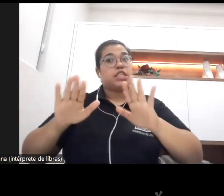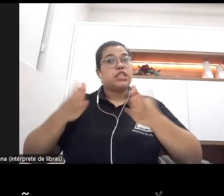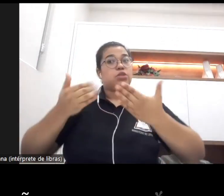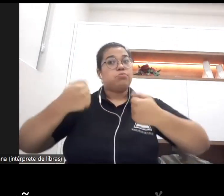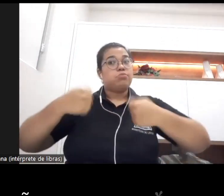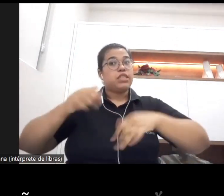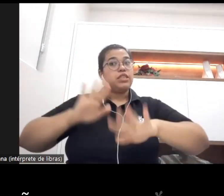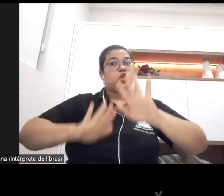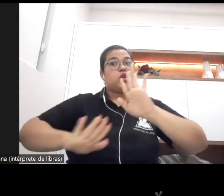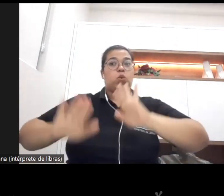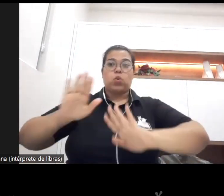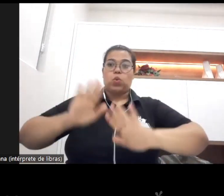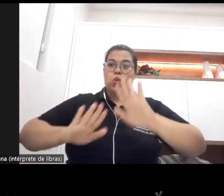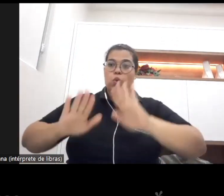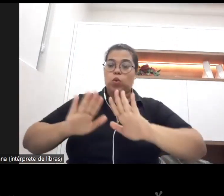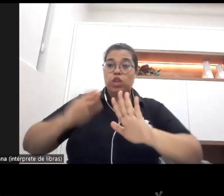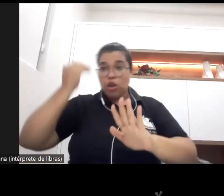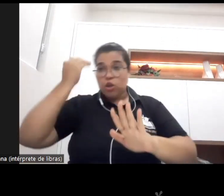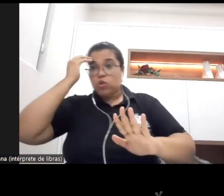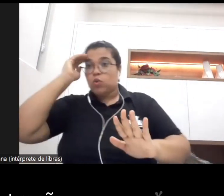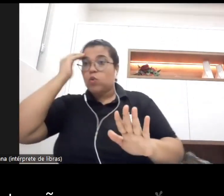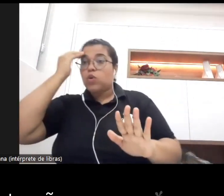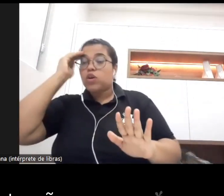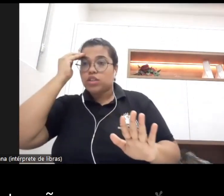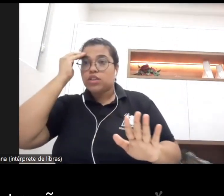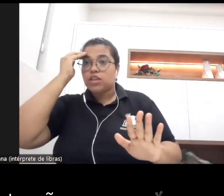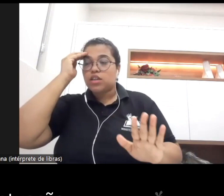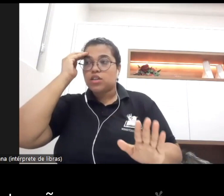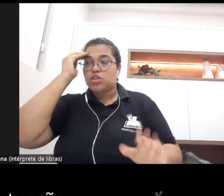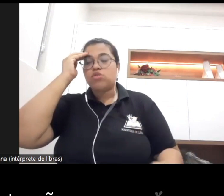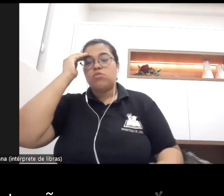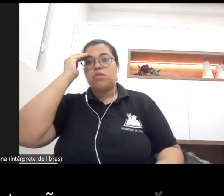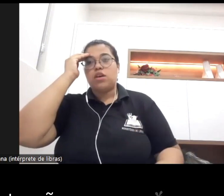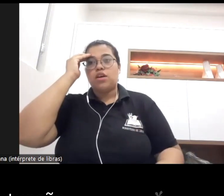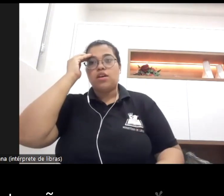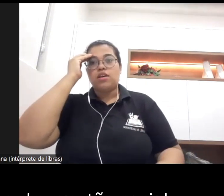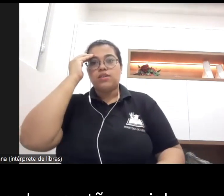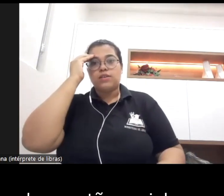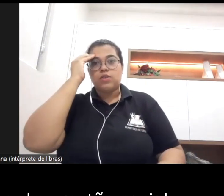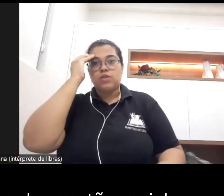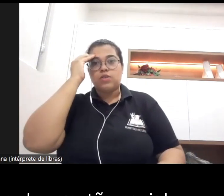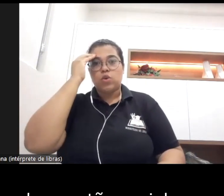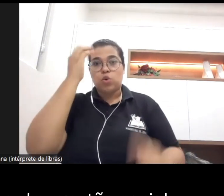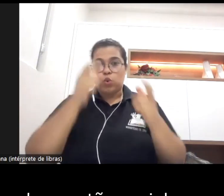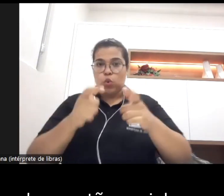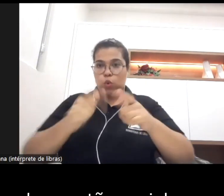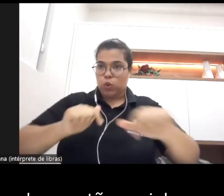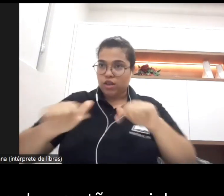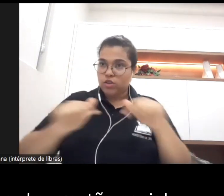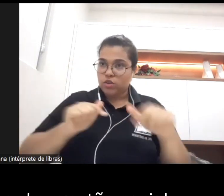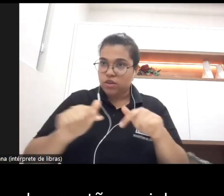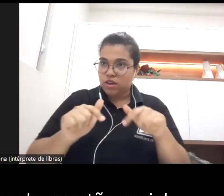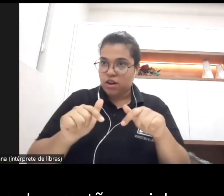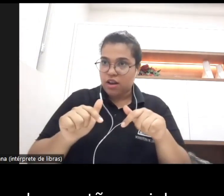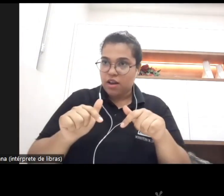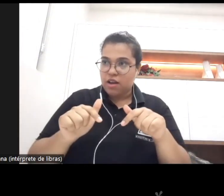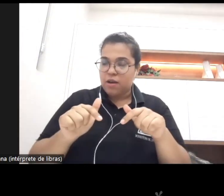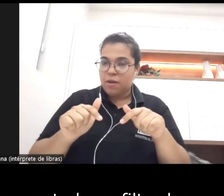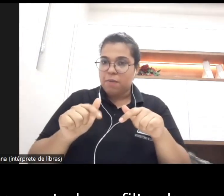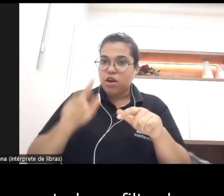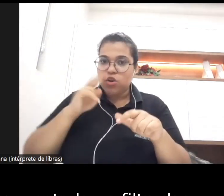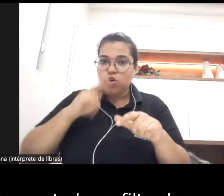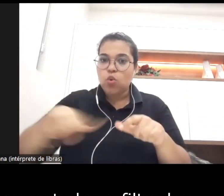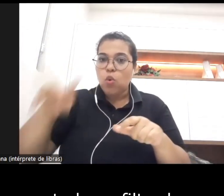entre a compreensão do nosso terreno de atuação em torno das expressões da questão social